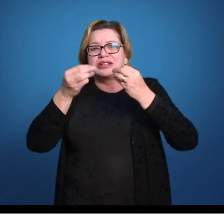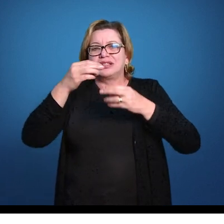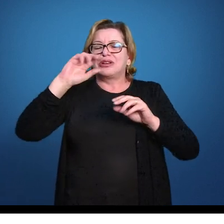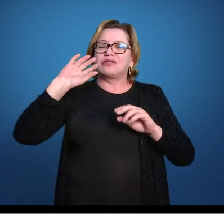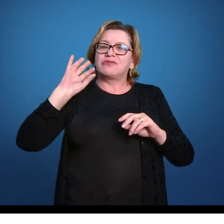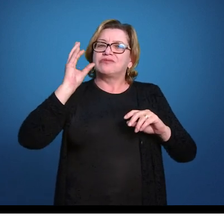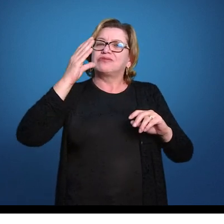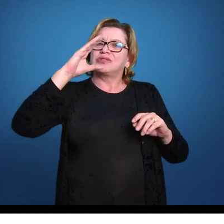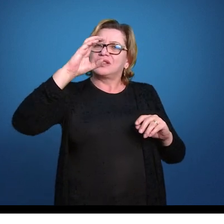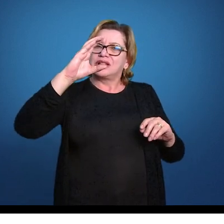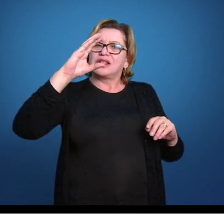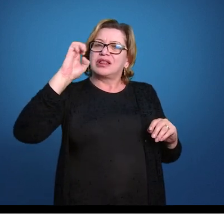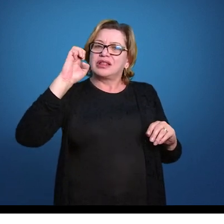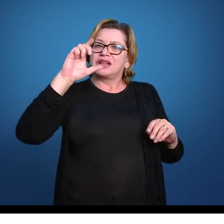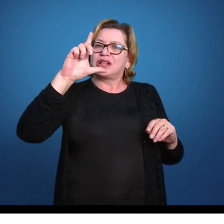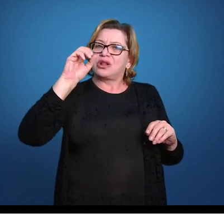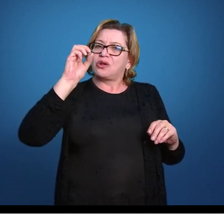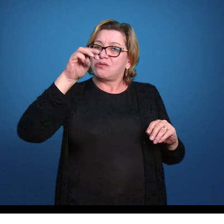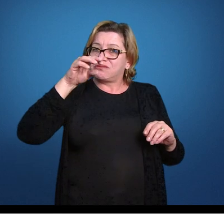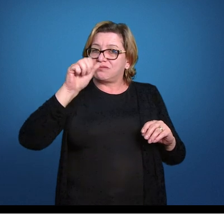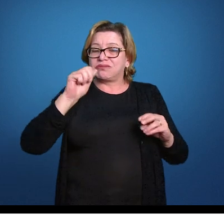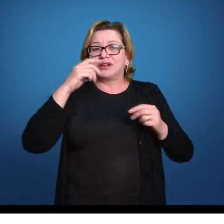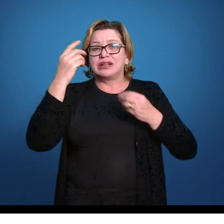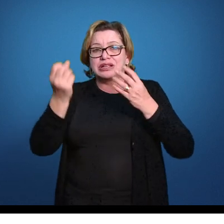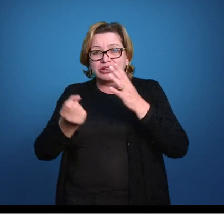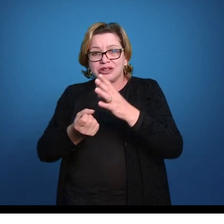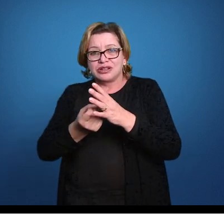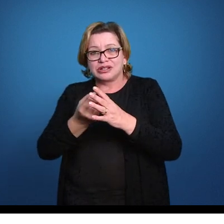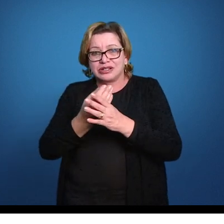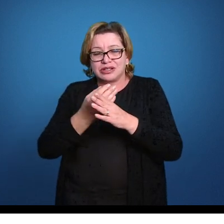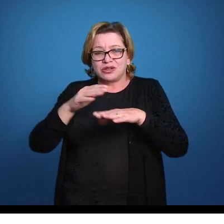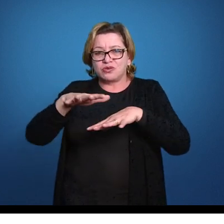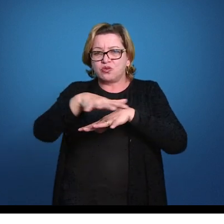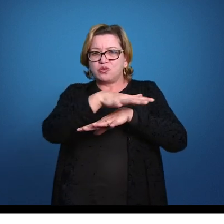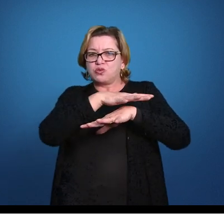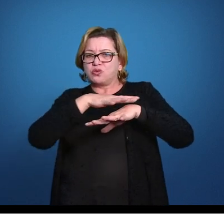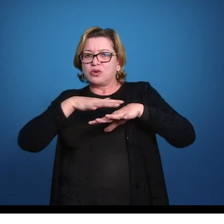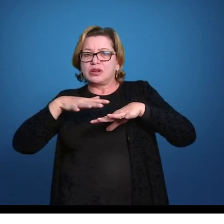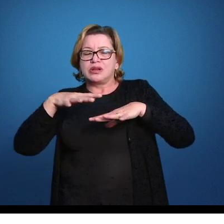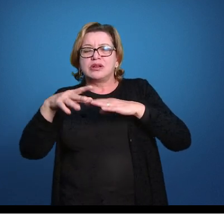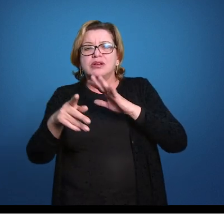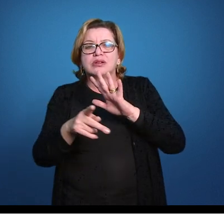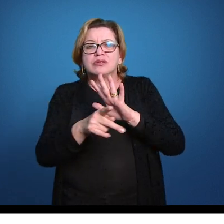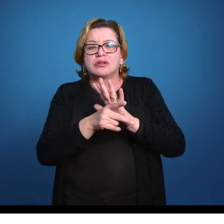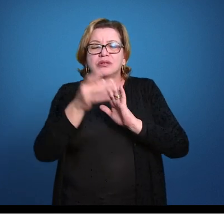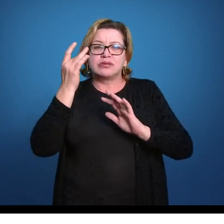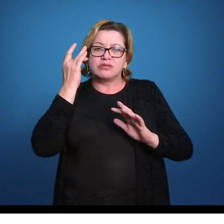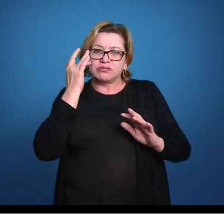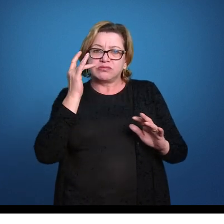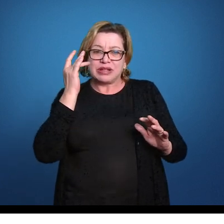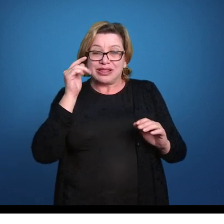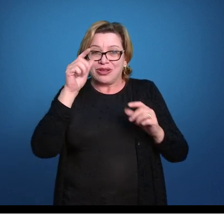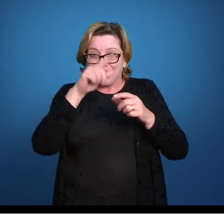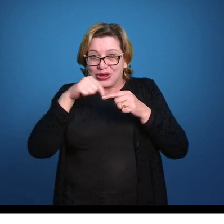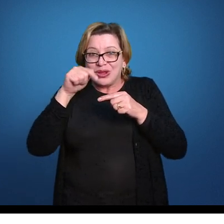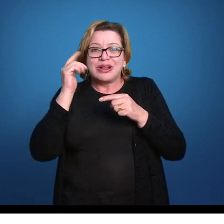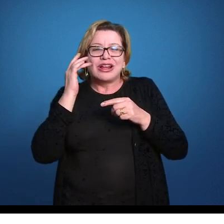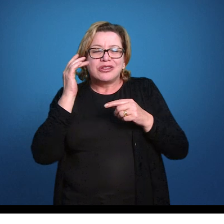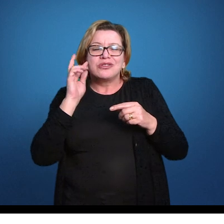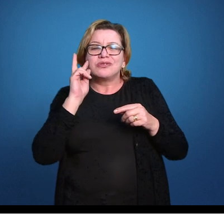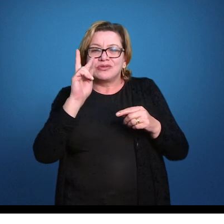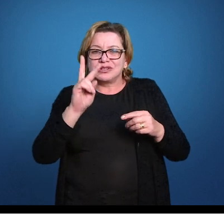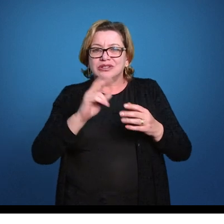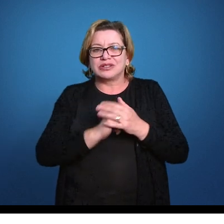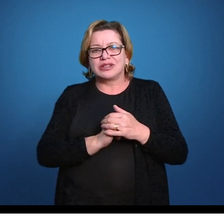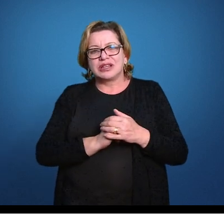ser uma cavitação, ou seja, a criação de um vazio aqui nessa região azul, na região da mesoderme.